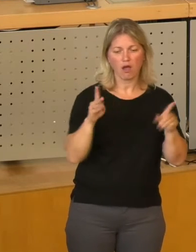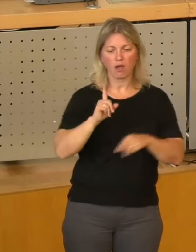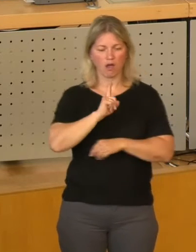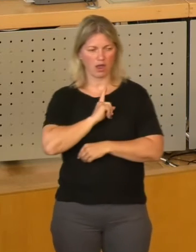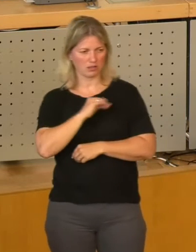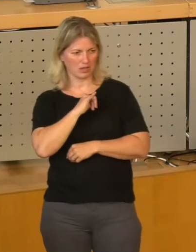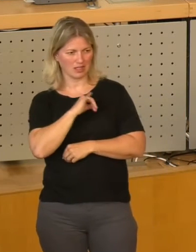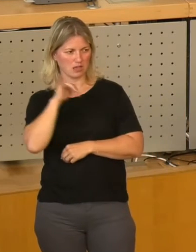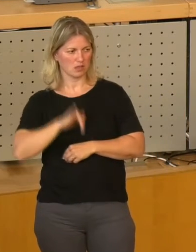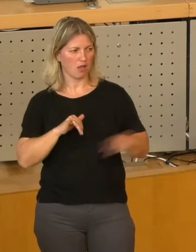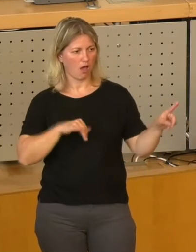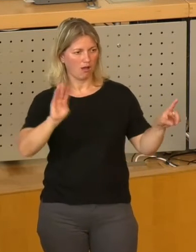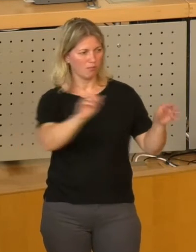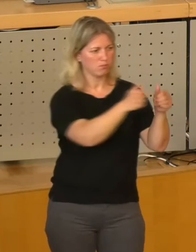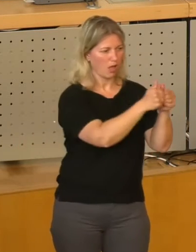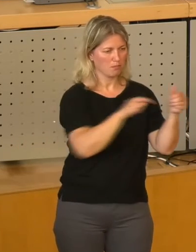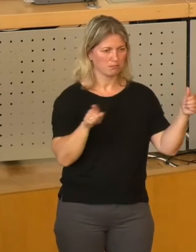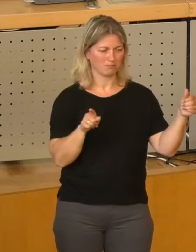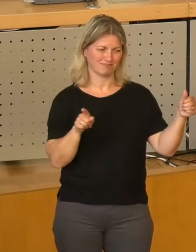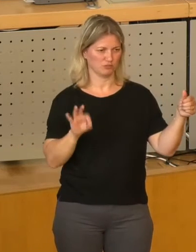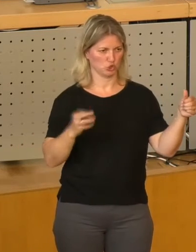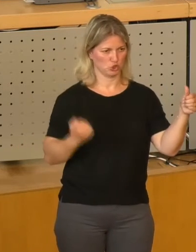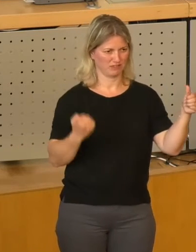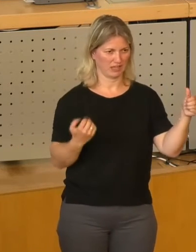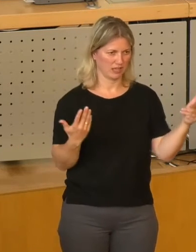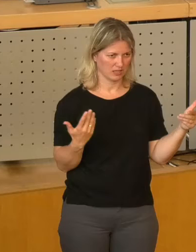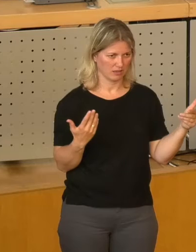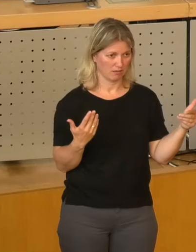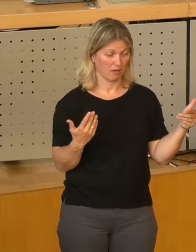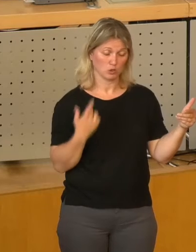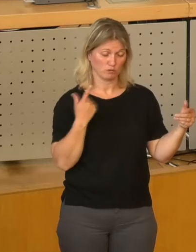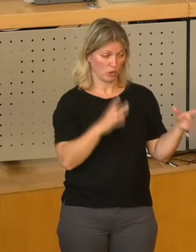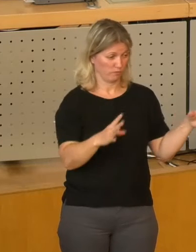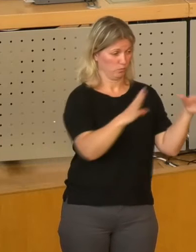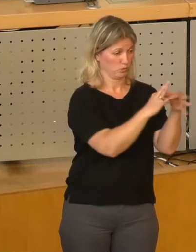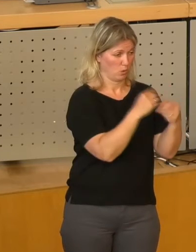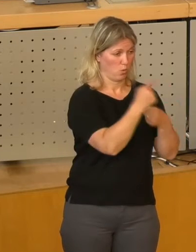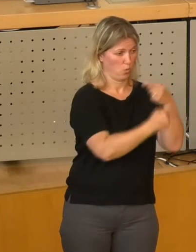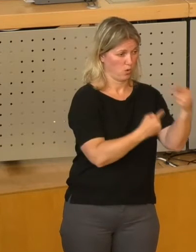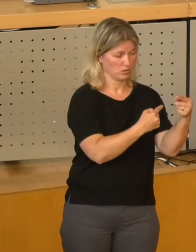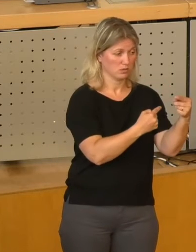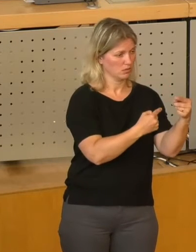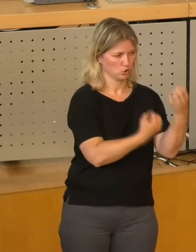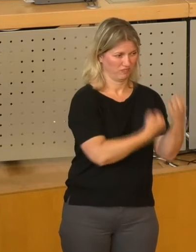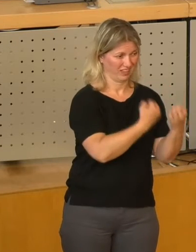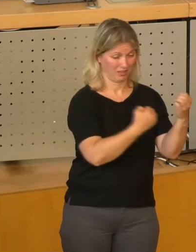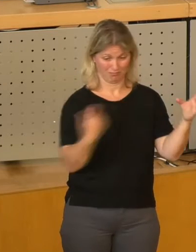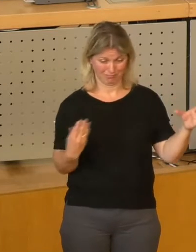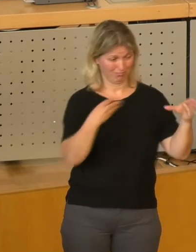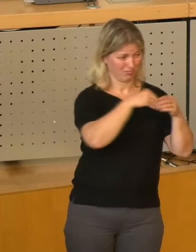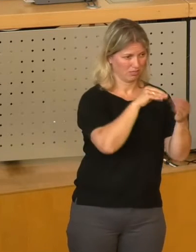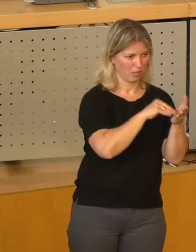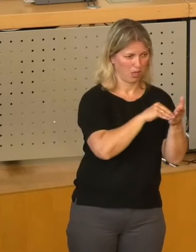dabei verfolgen und die es etwas schwieriger machen, den sowieso schwierigen Fusionsprozess zu gestalten. Deswegen, glaube ich, ist das